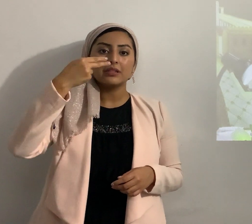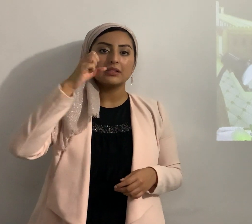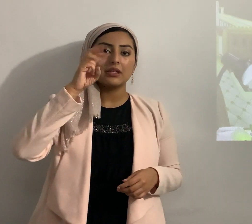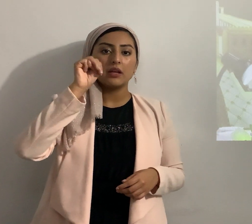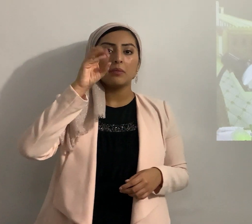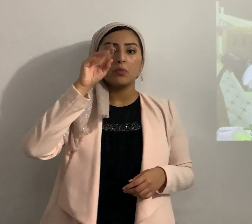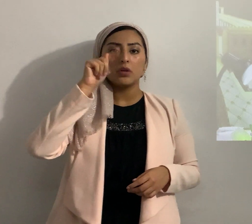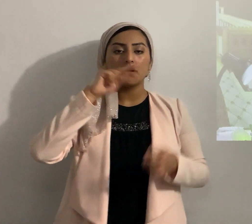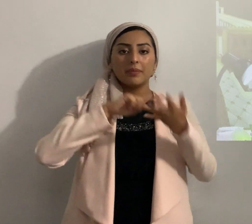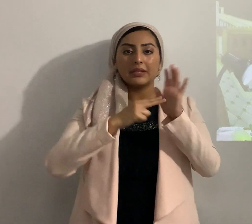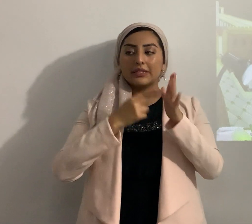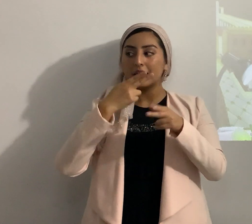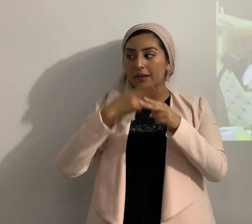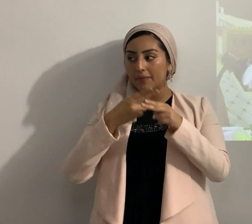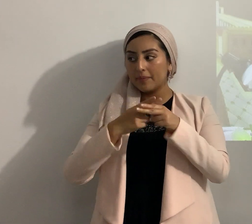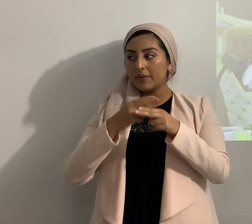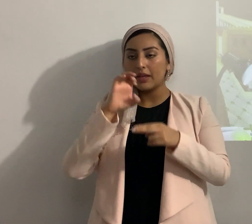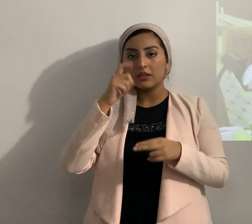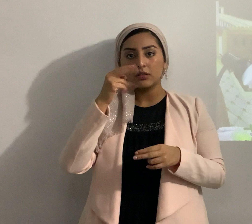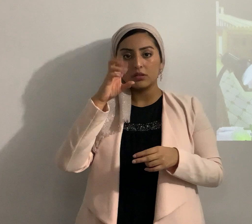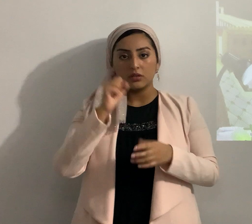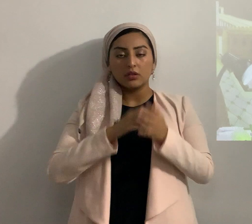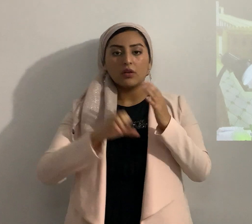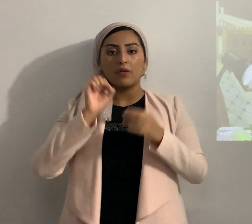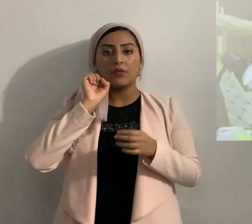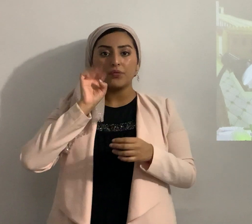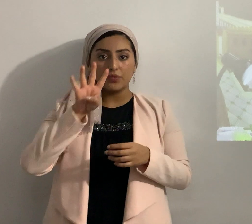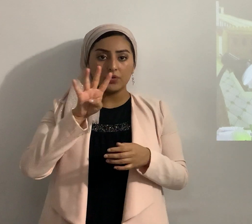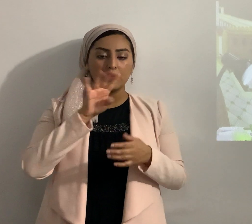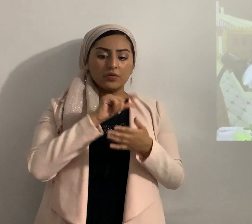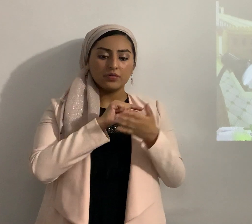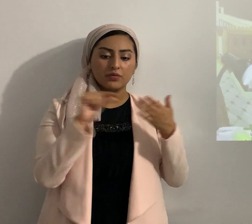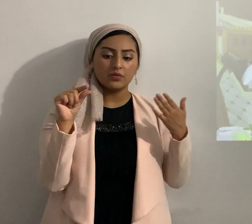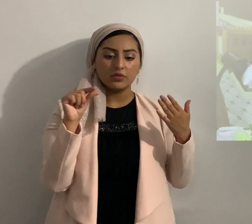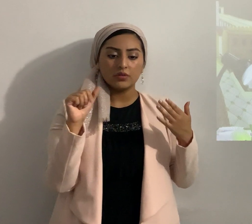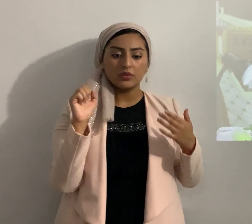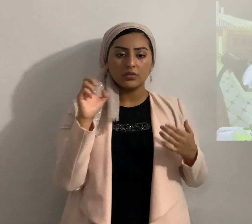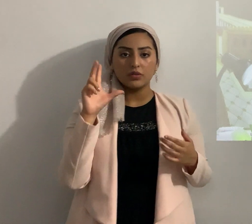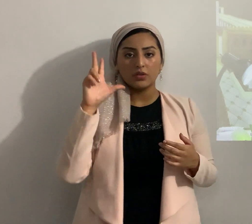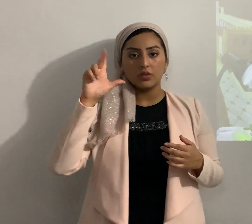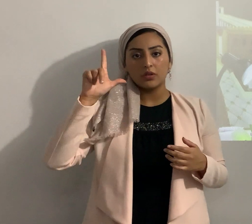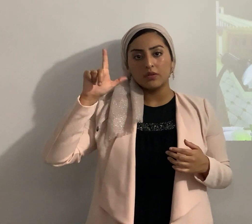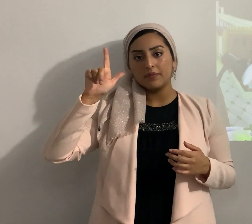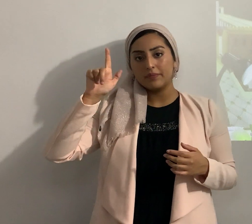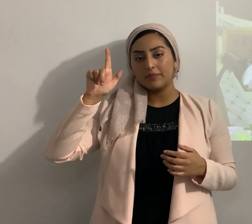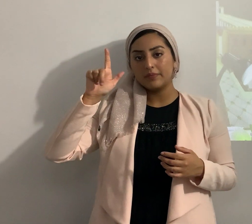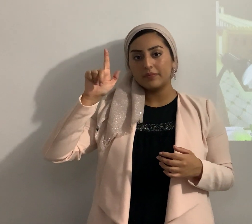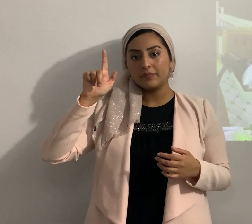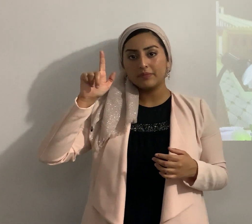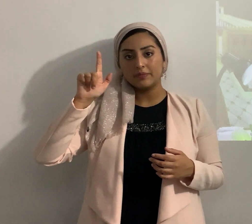en Éxodo 4 en el verso 21 4.21